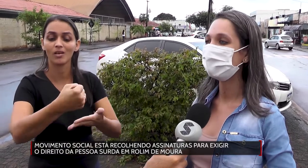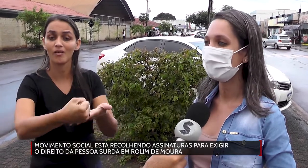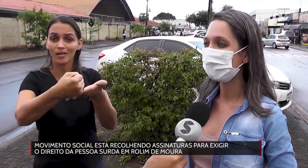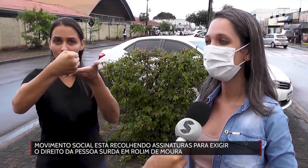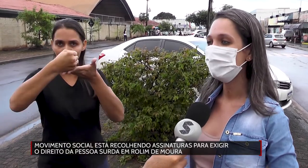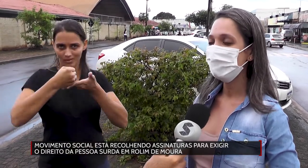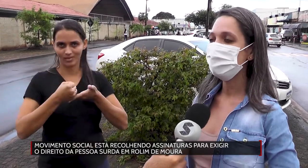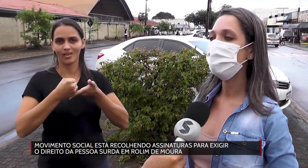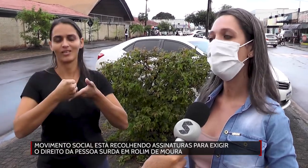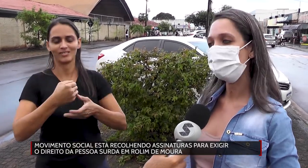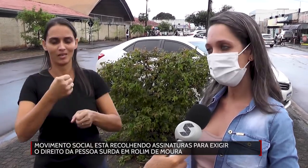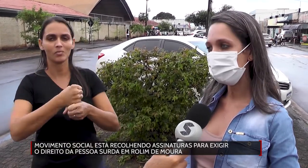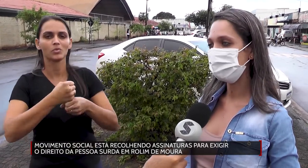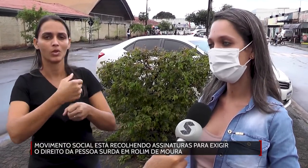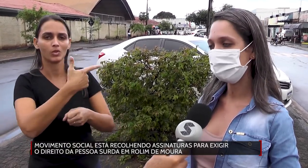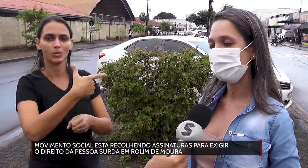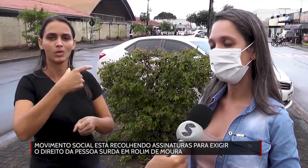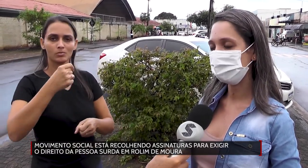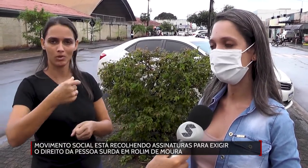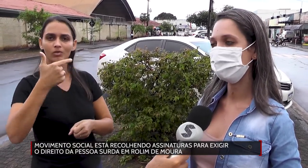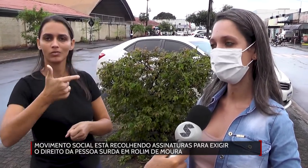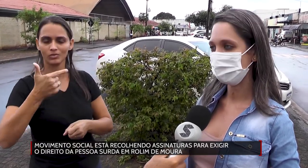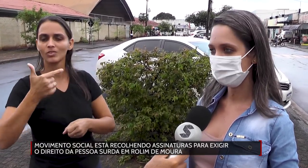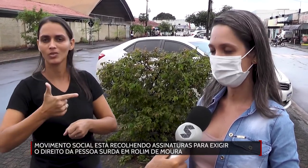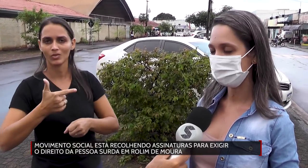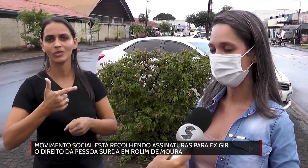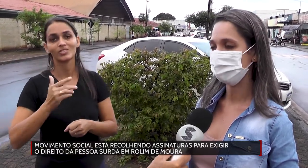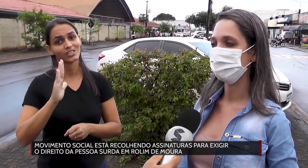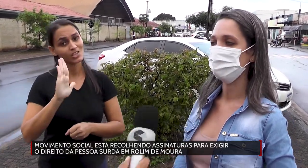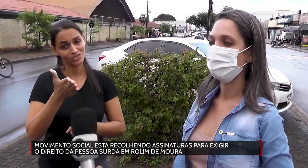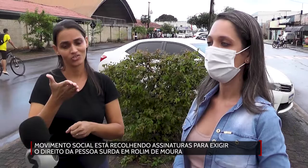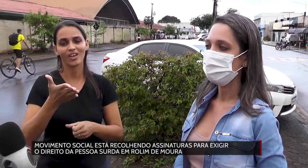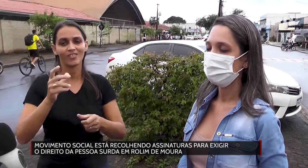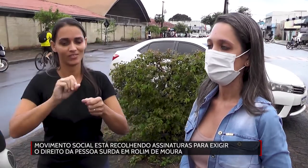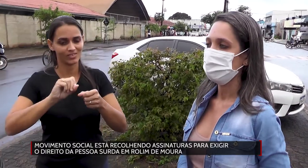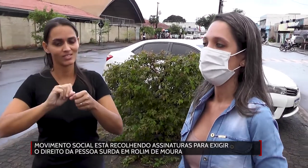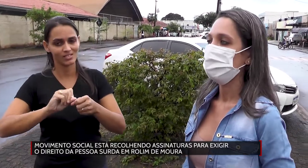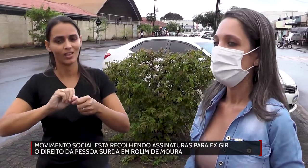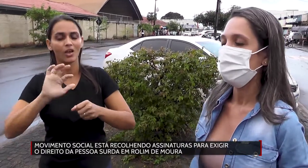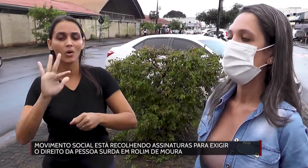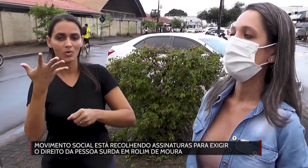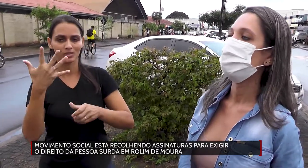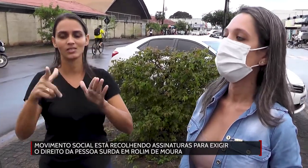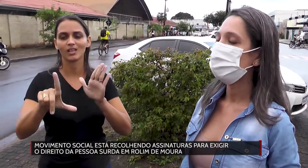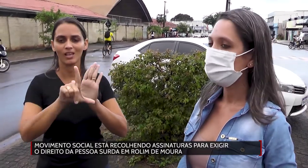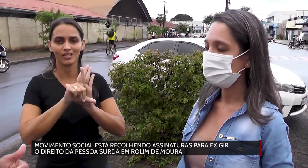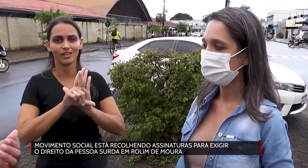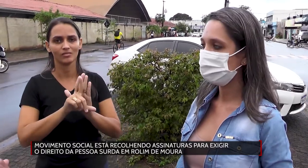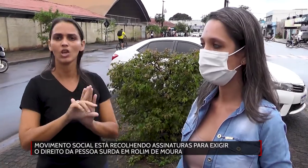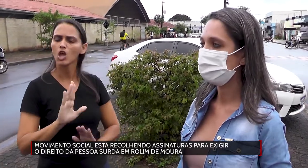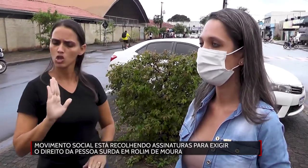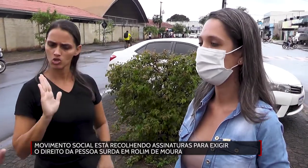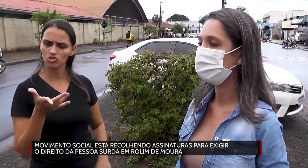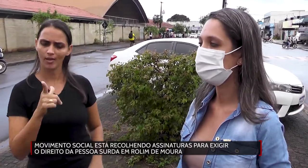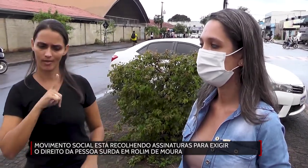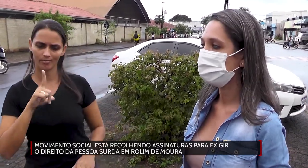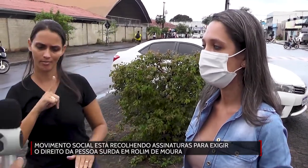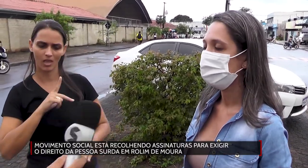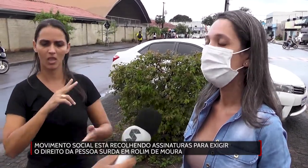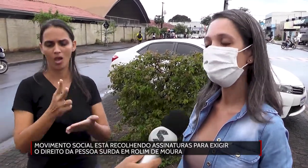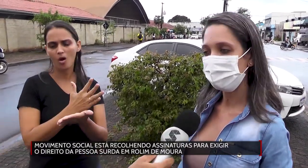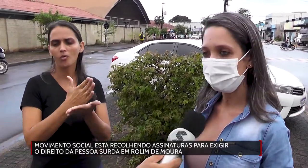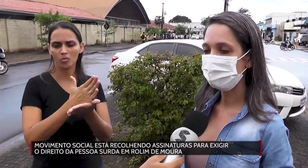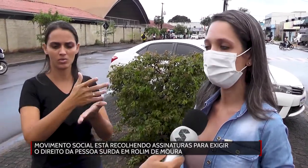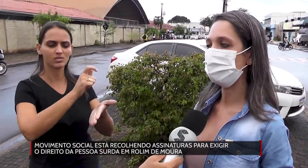já passou da hora de realmente fazer valer acontecer essas leis. Já tem alguma assinatura já acolhida? Alguém já se manifestou que vai apoiar